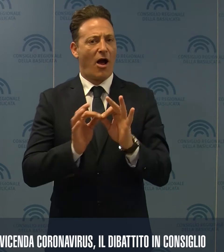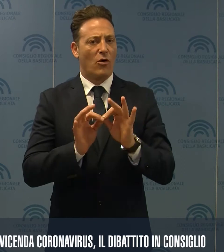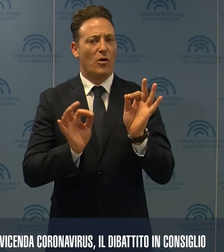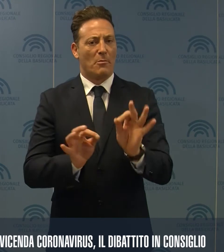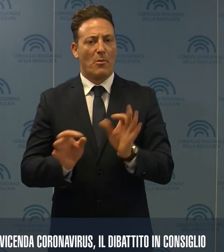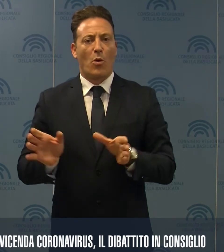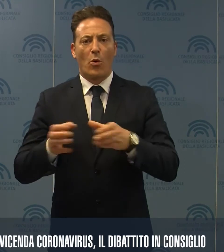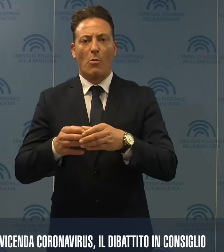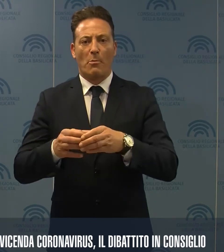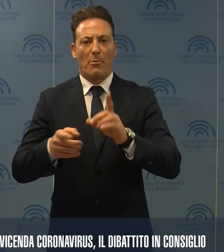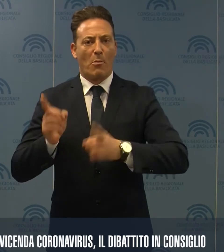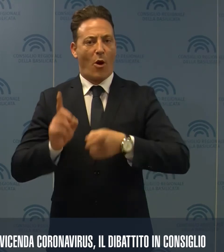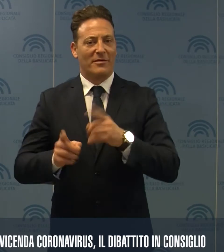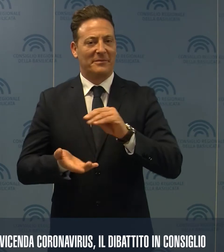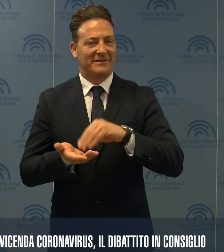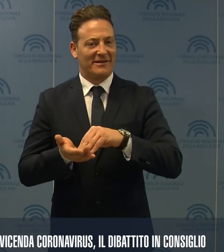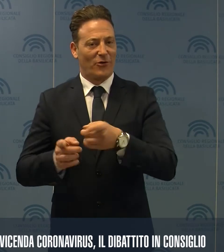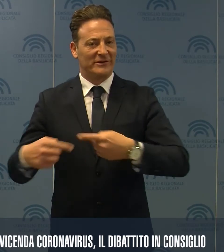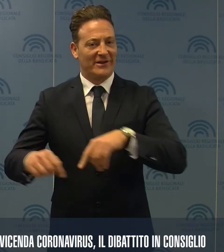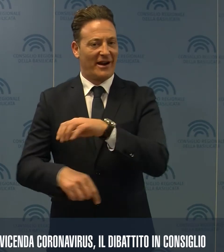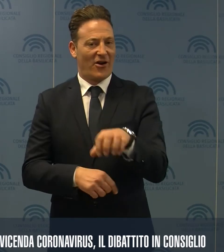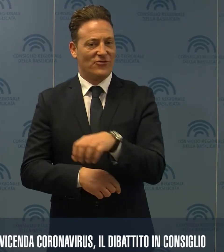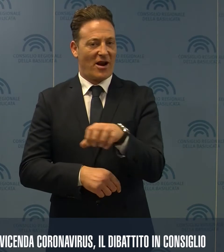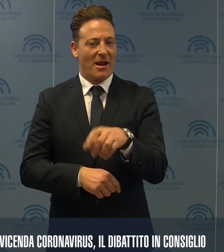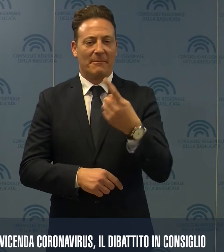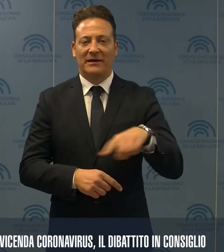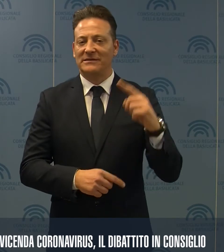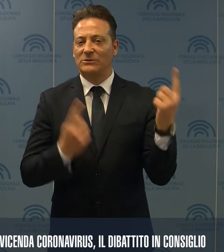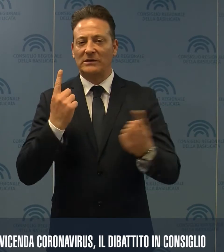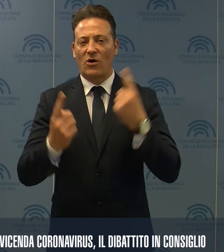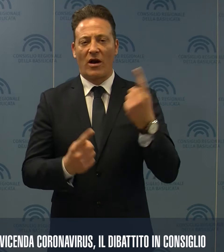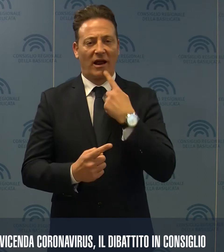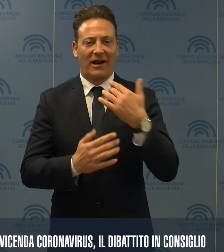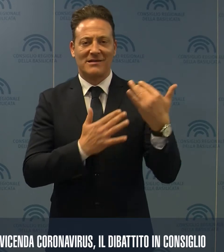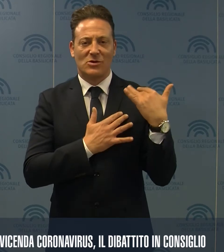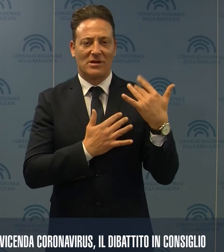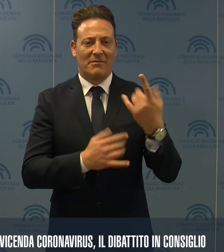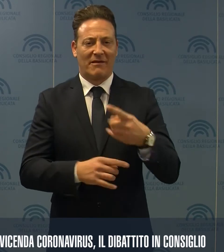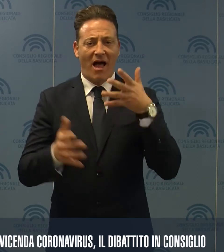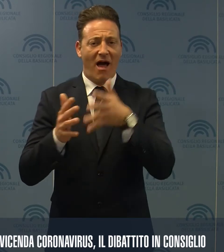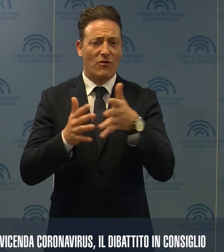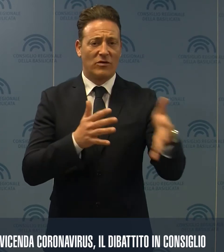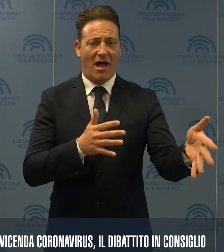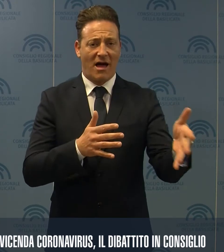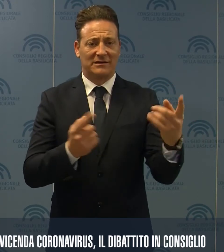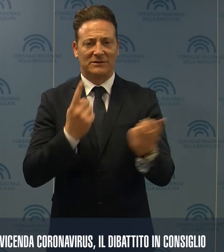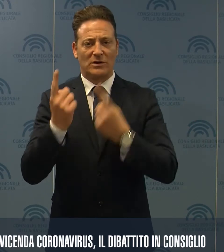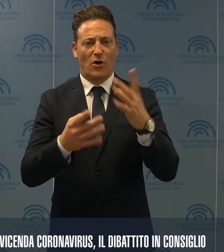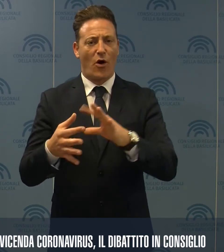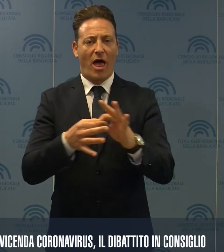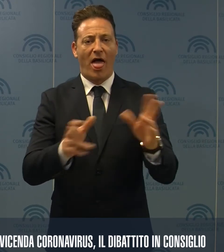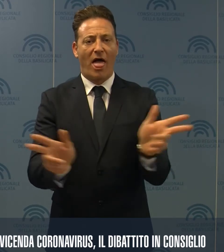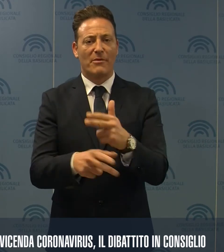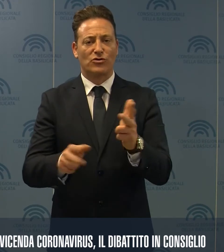parte delle forze politiche presenti in Consiglio regionale sulla responsabilità di affrontare la situazione legata all